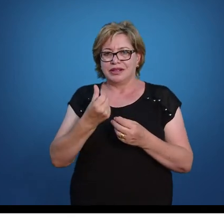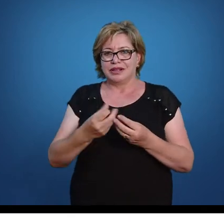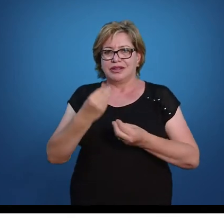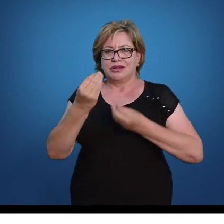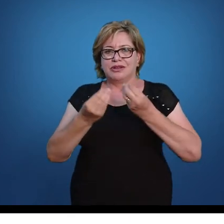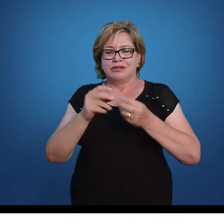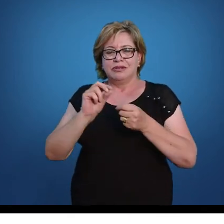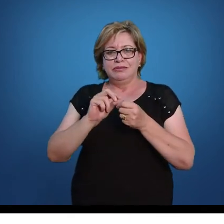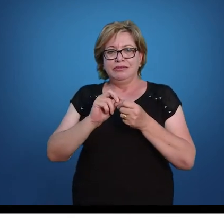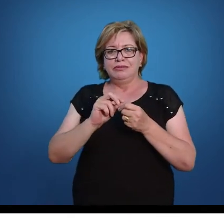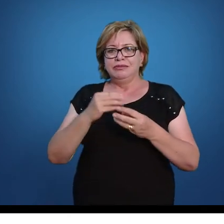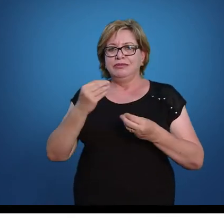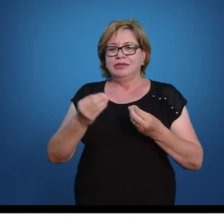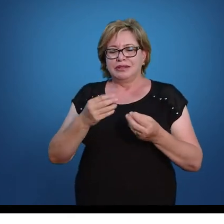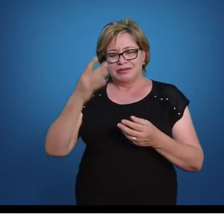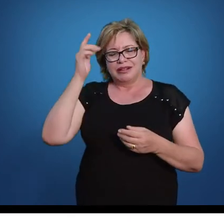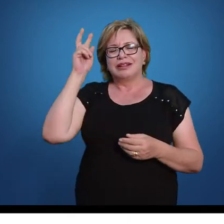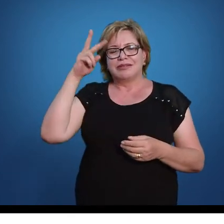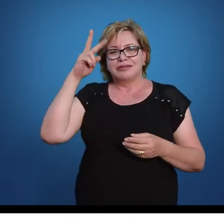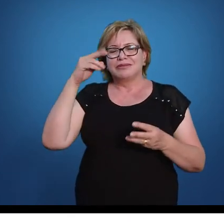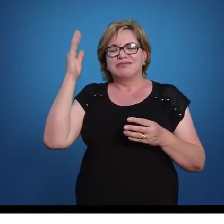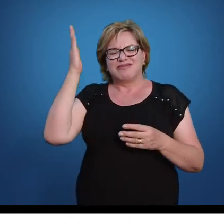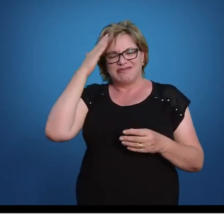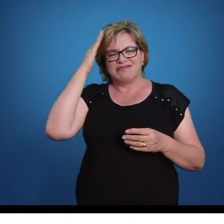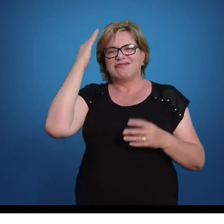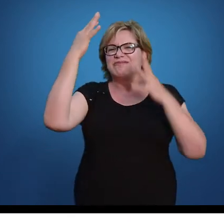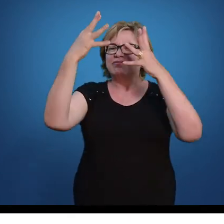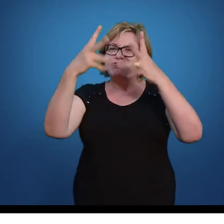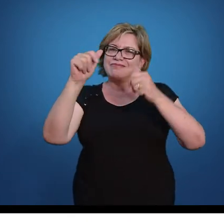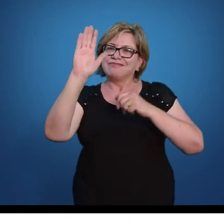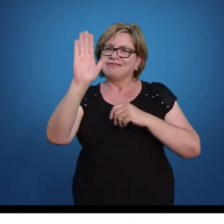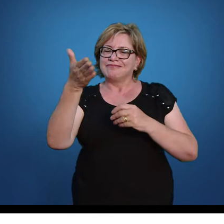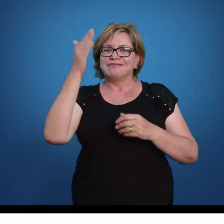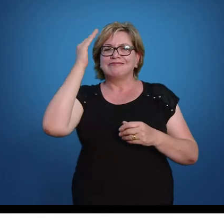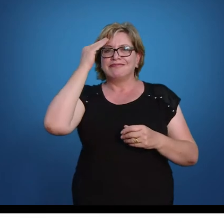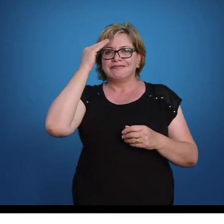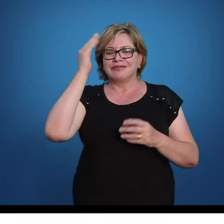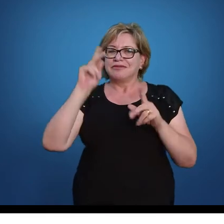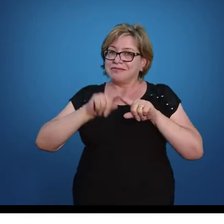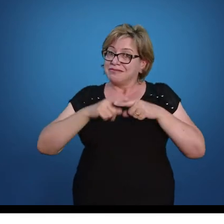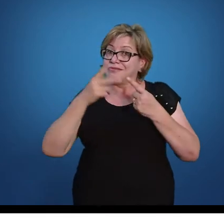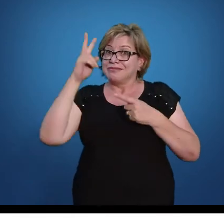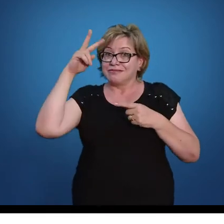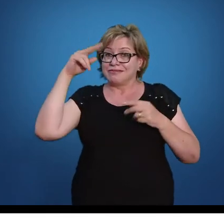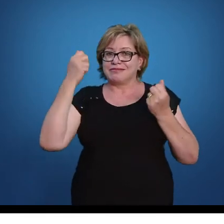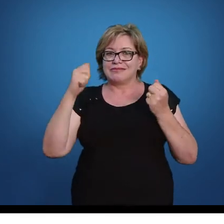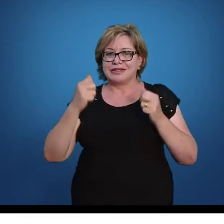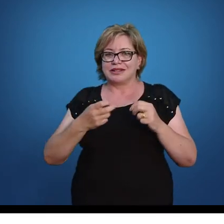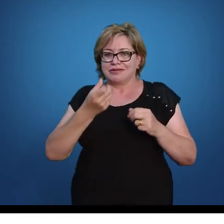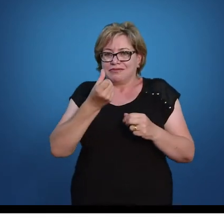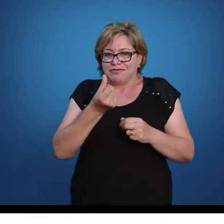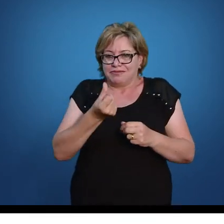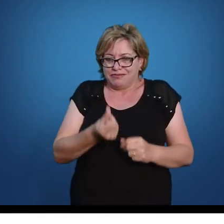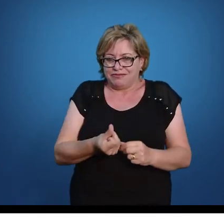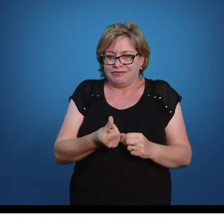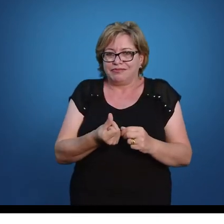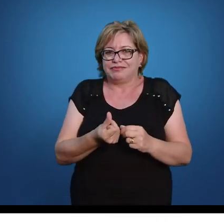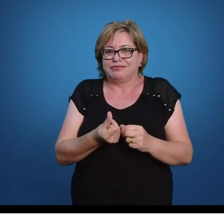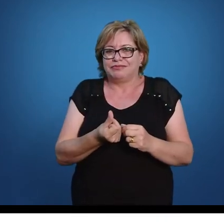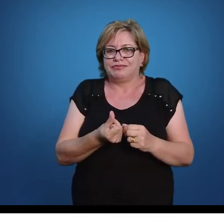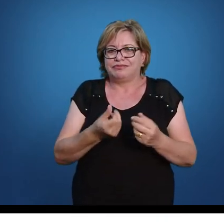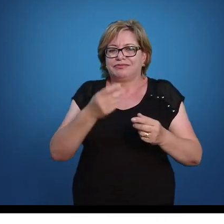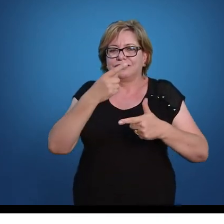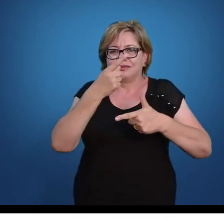Lembrando desse algoritmo, eu sei que todo mundo já fez esse cálculo, então é só relembrando mesmo. Eu vou pegar esse número aqui,